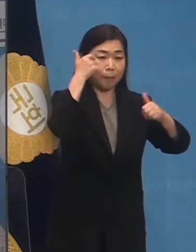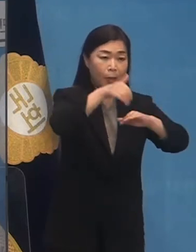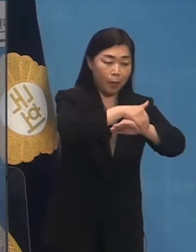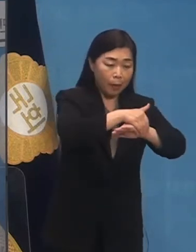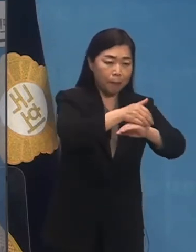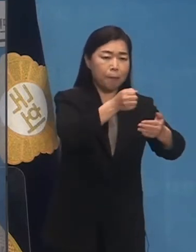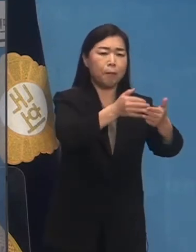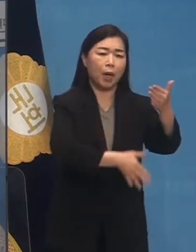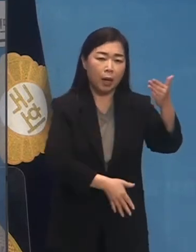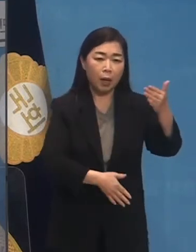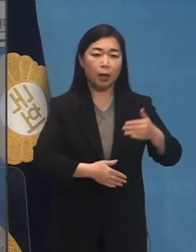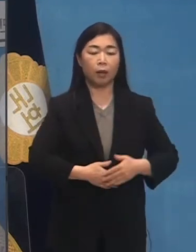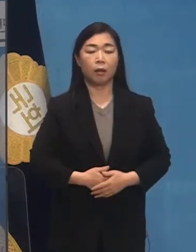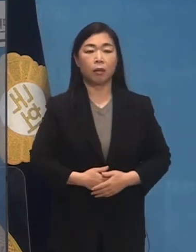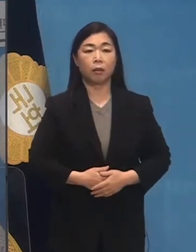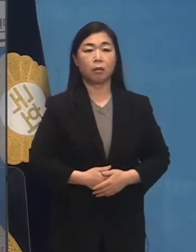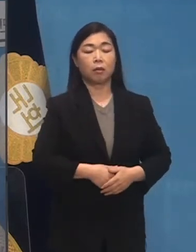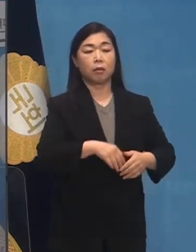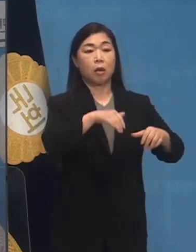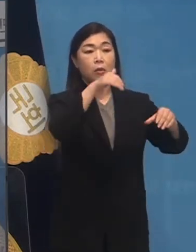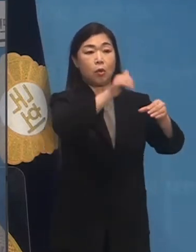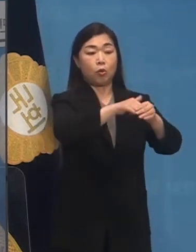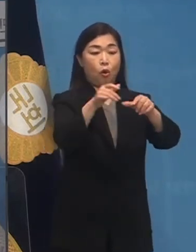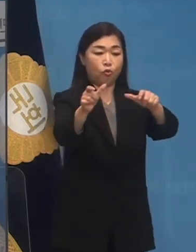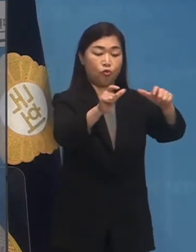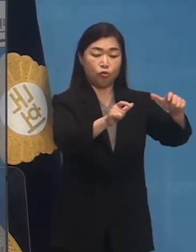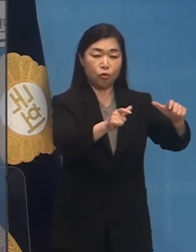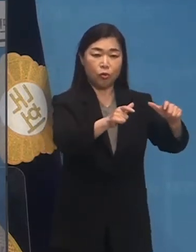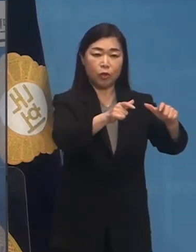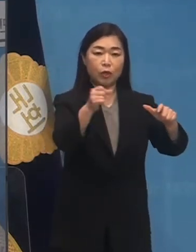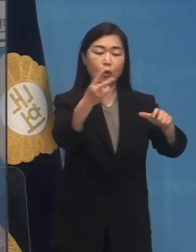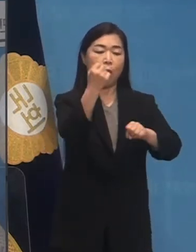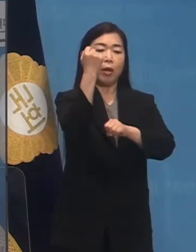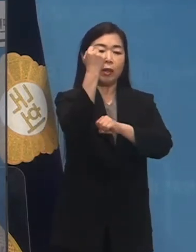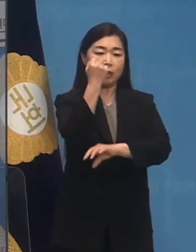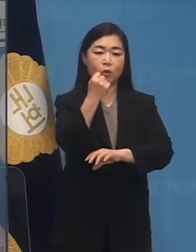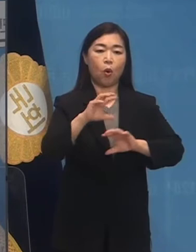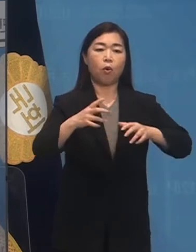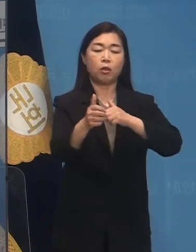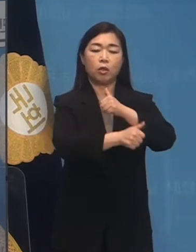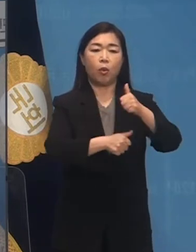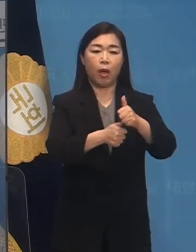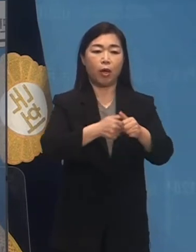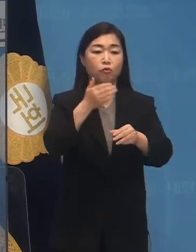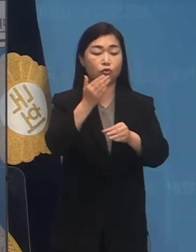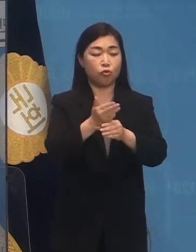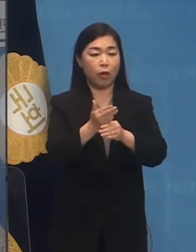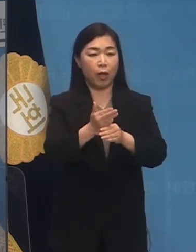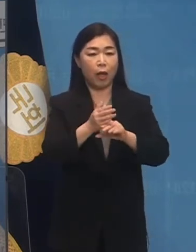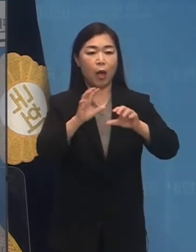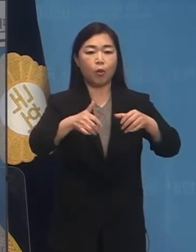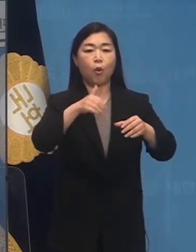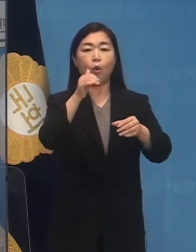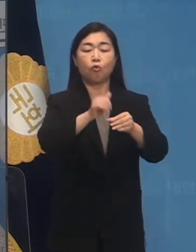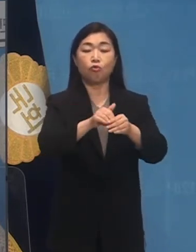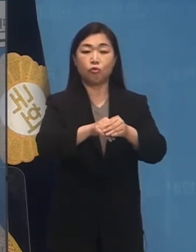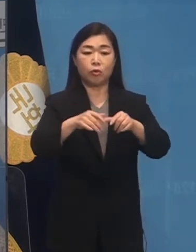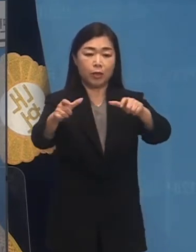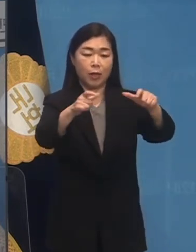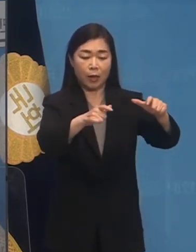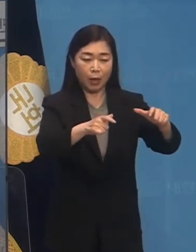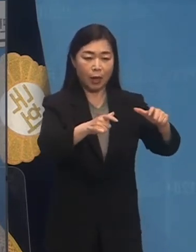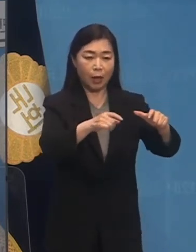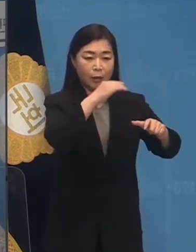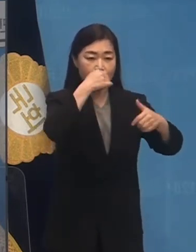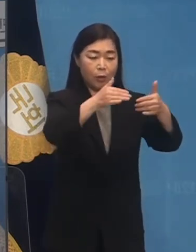선거부 협정안과 함께 기초의 중대 선거구제 당안도 논의하자는 정의당과 더불어민주당의